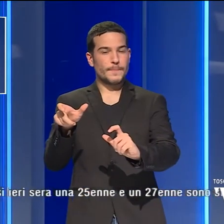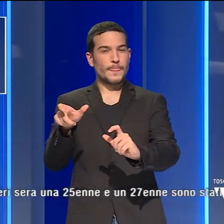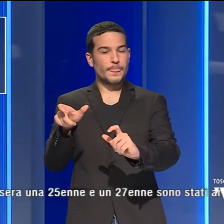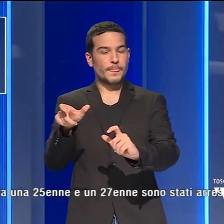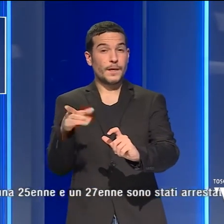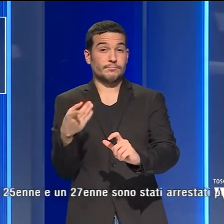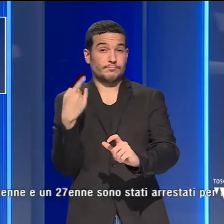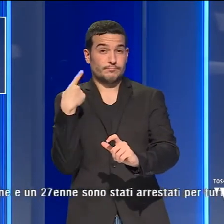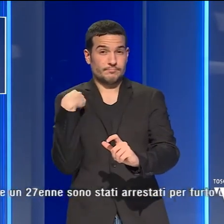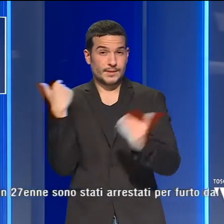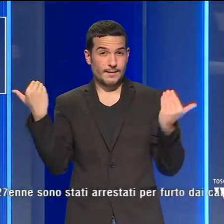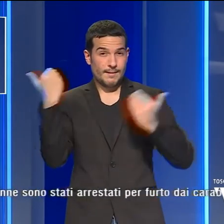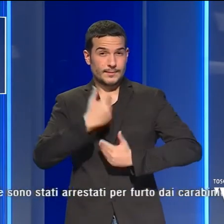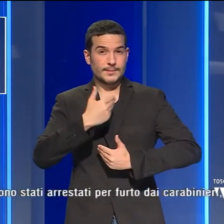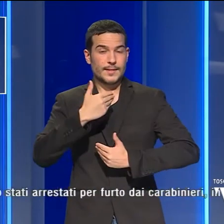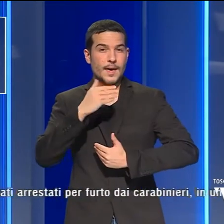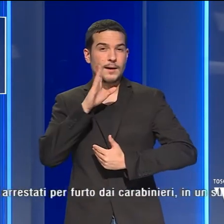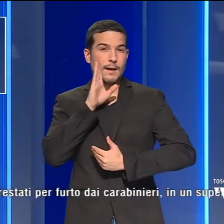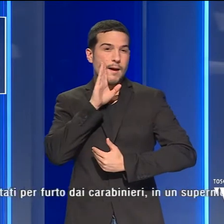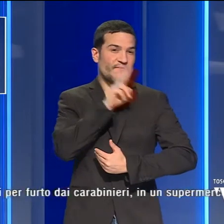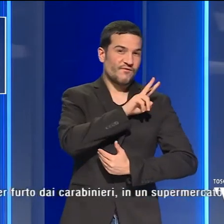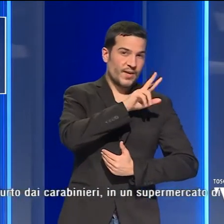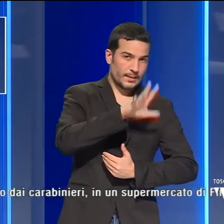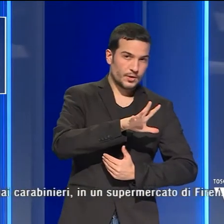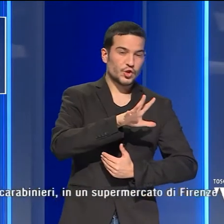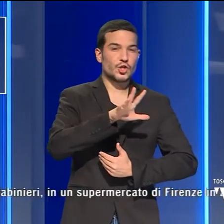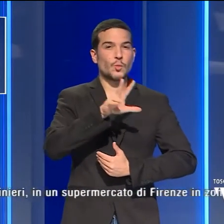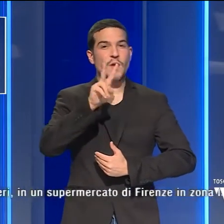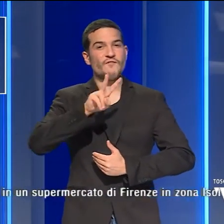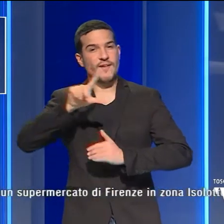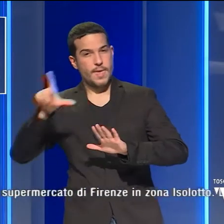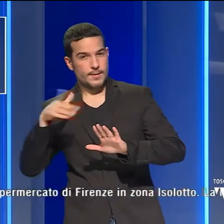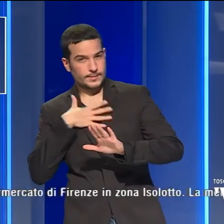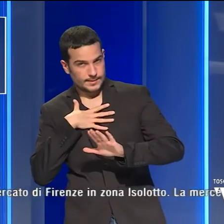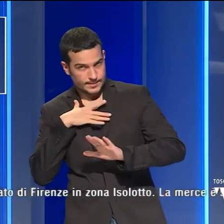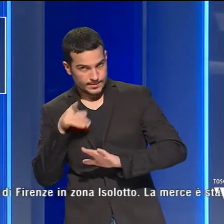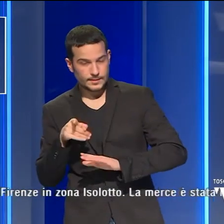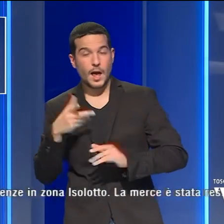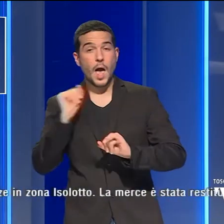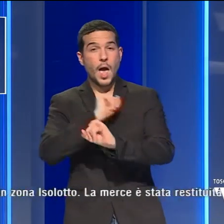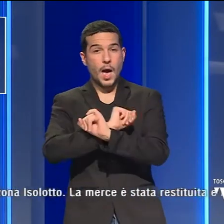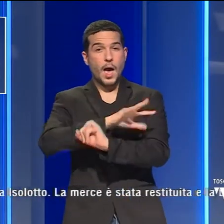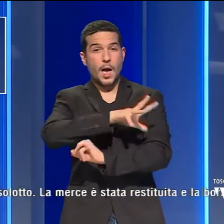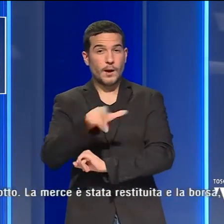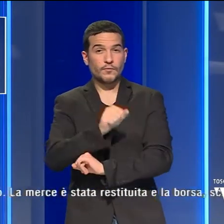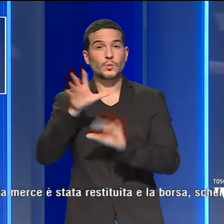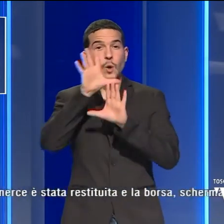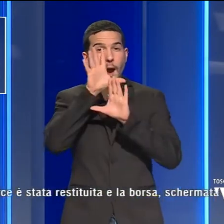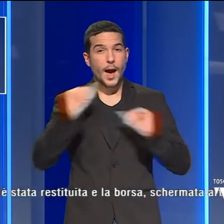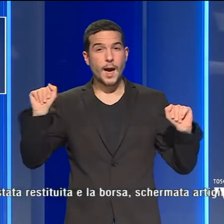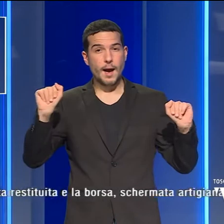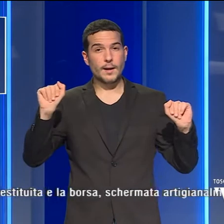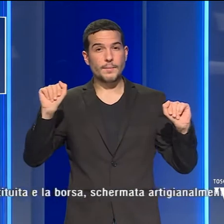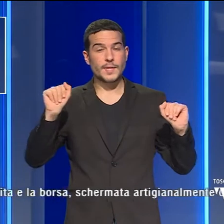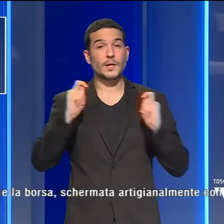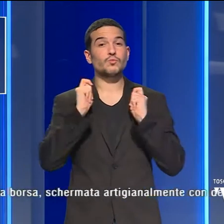ieri sera un 25enne e un 27enne sono stati arrestati per furto dai carabinieri in